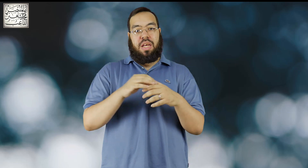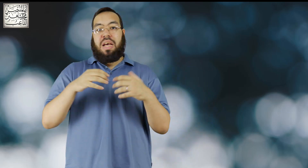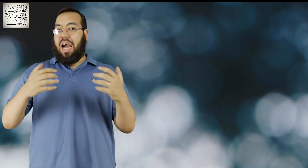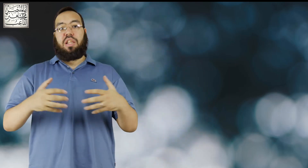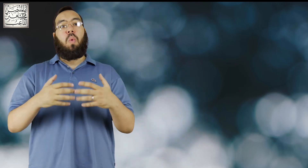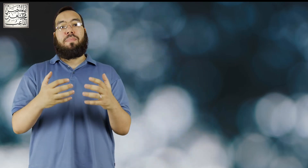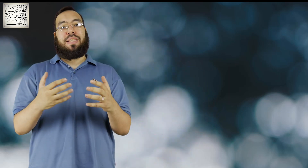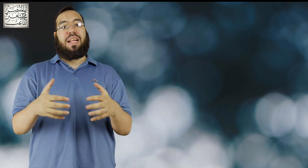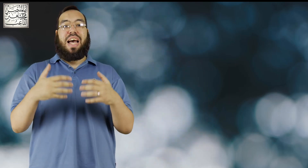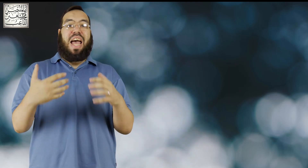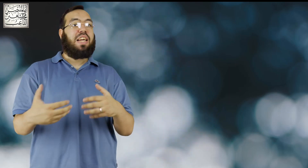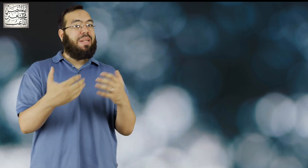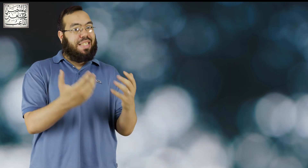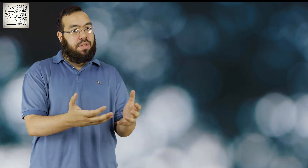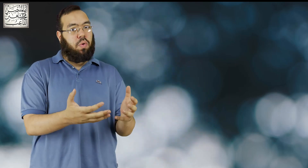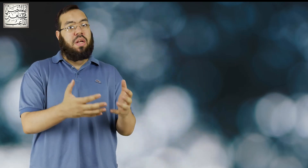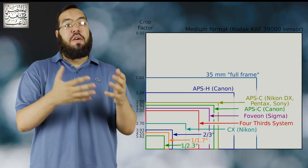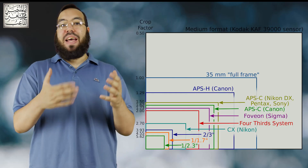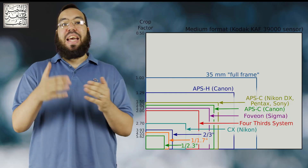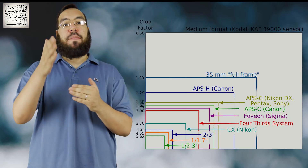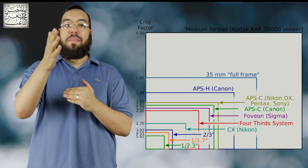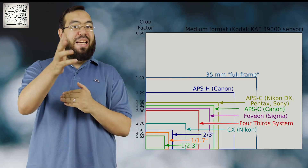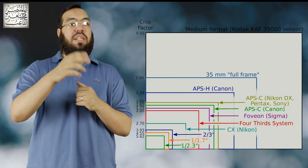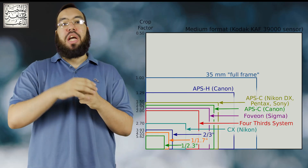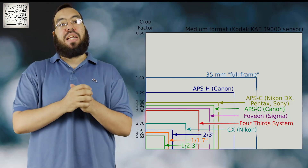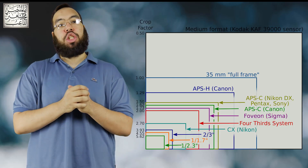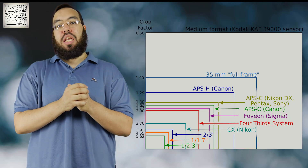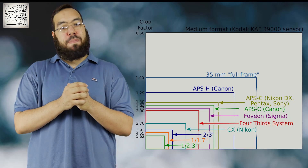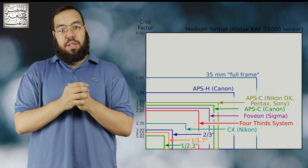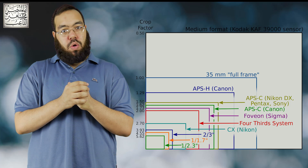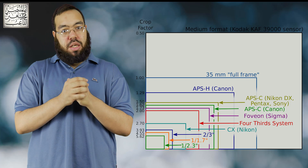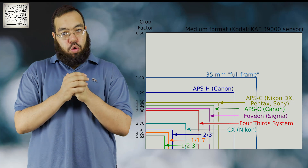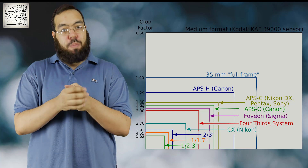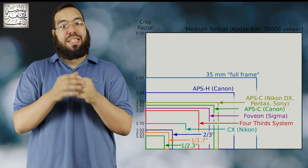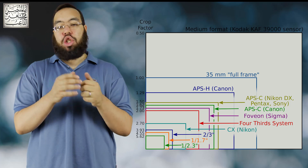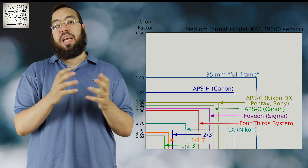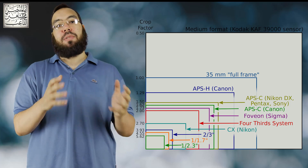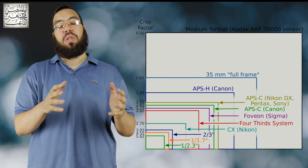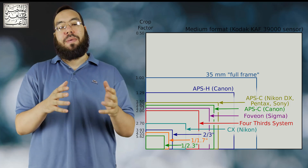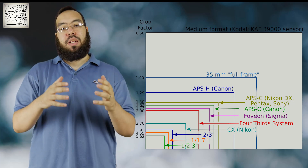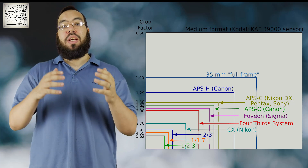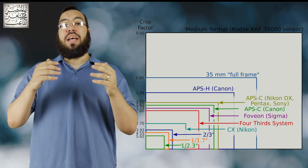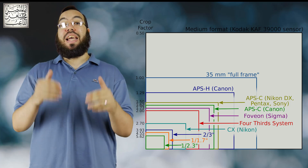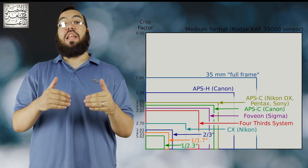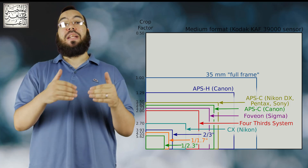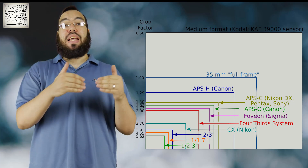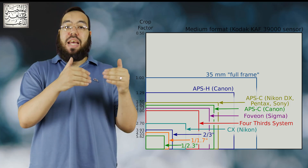هيدور مثلا على حجم السنسور فغالبا ما كانش هيشتري الباناسونيك لوميكس جي 85 غالبا كانها